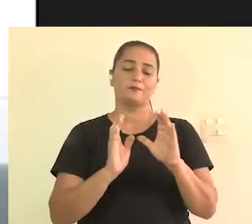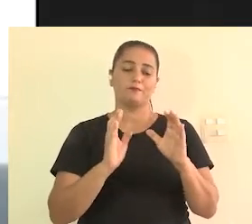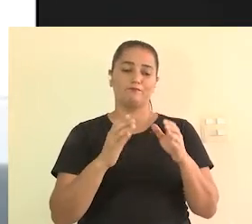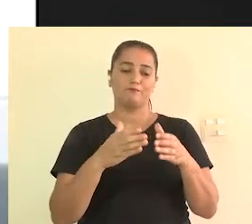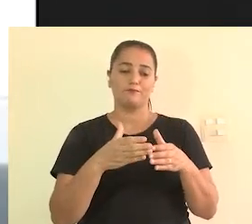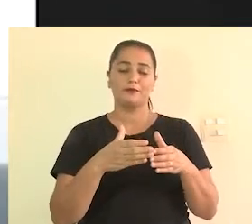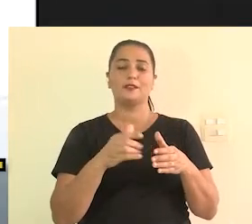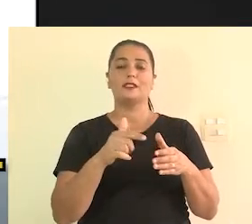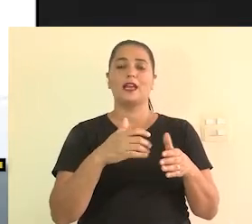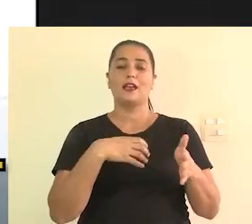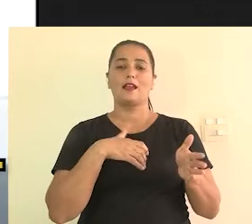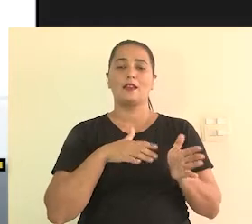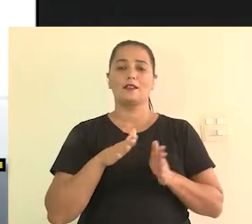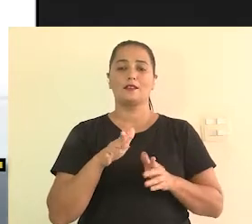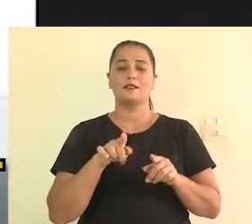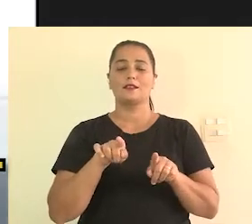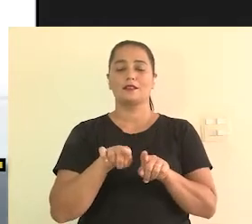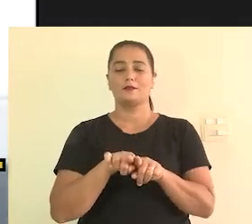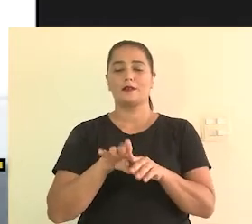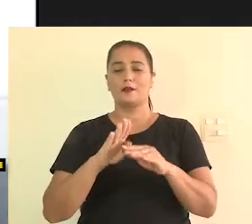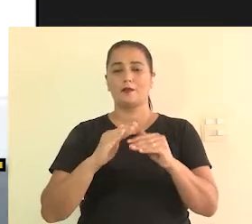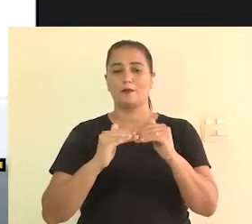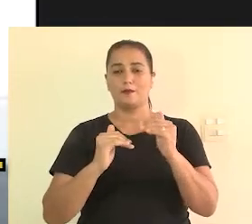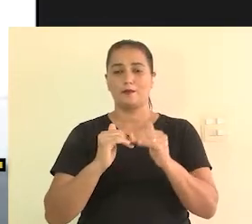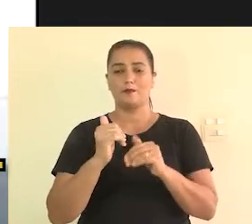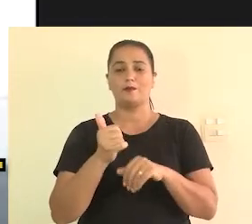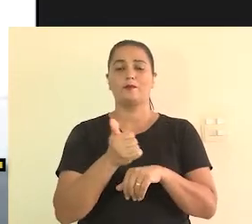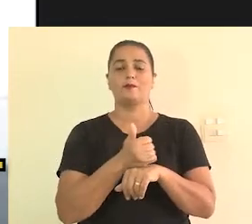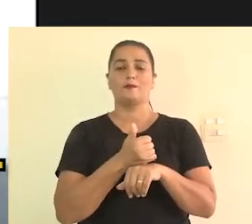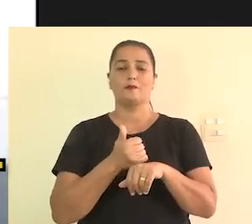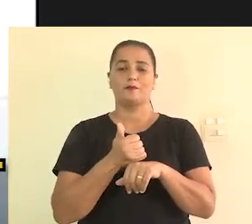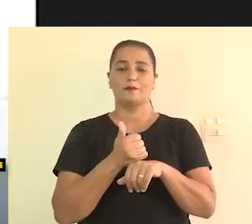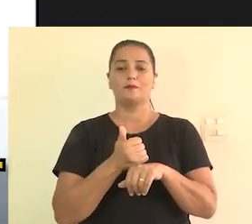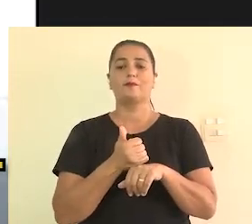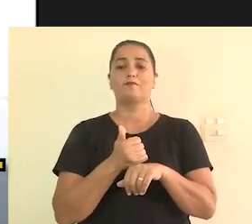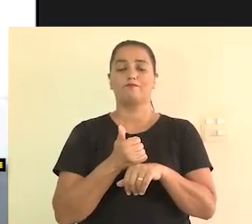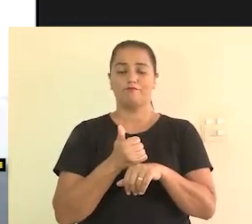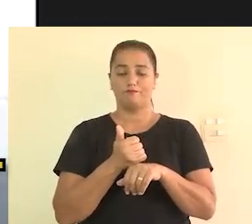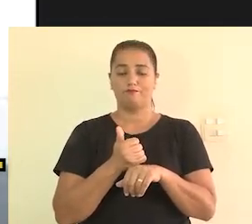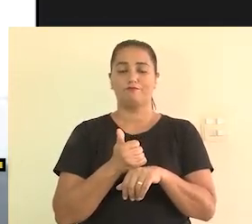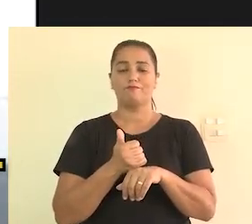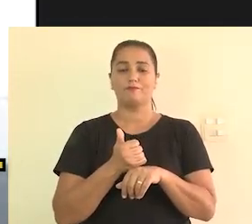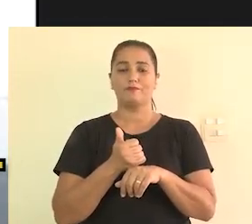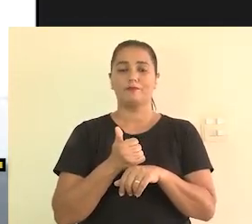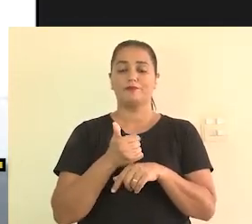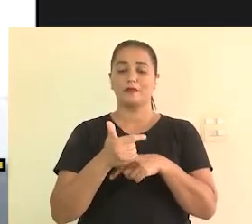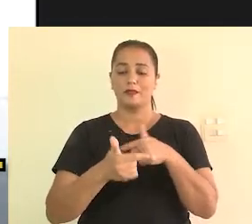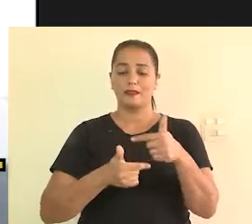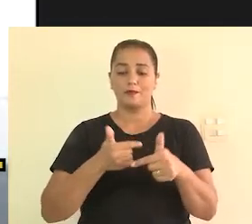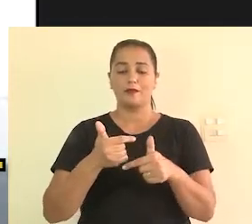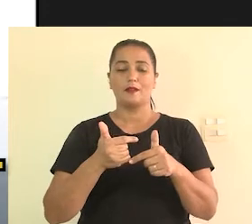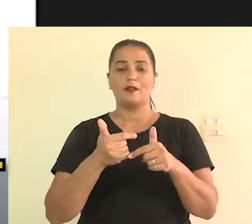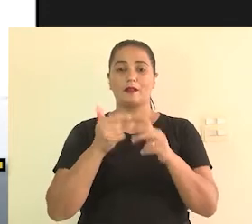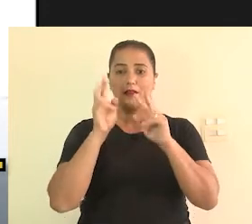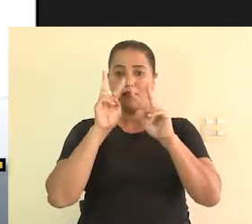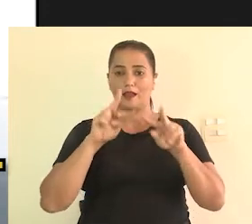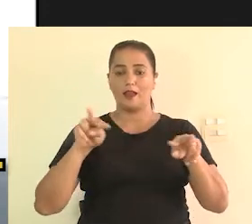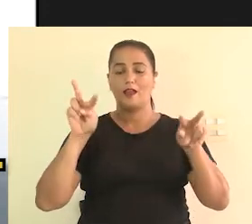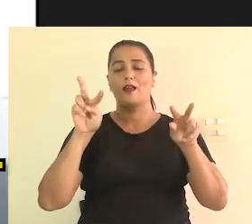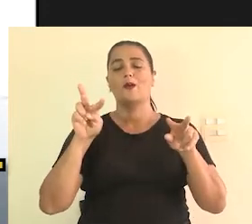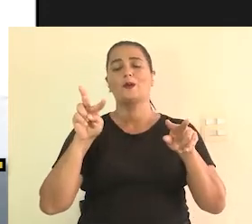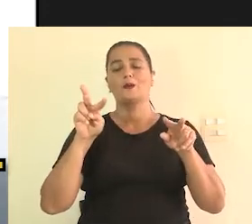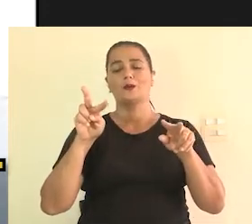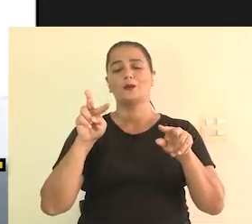acessibilidade e também com profissionais liberais, atuando aí no audiovisual,